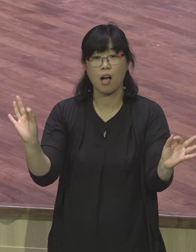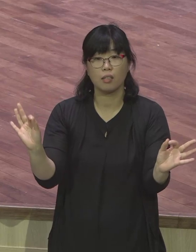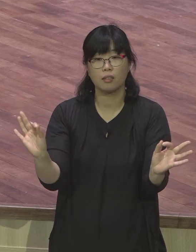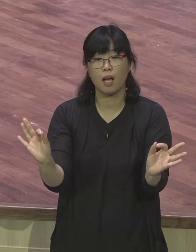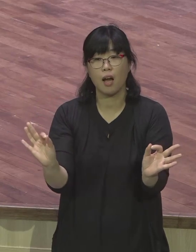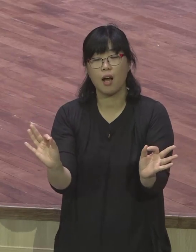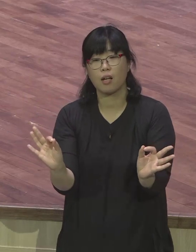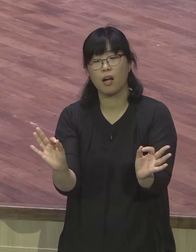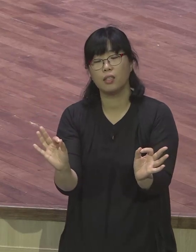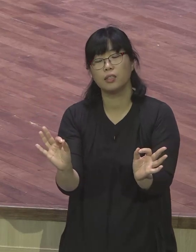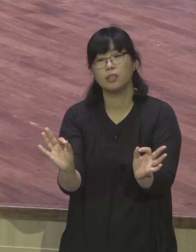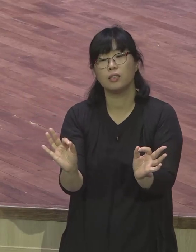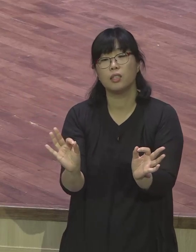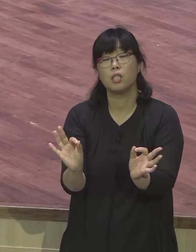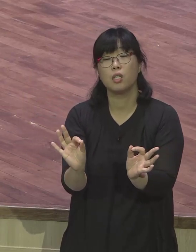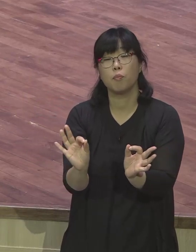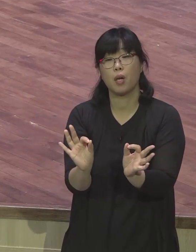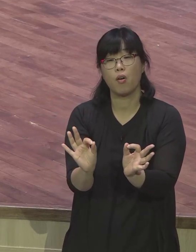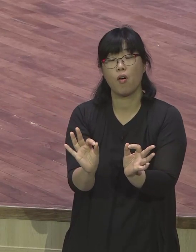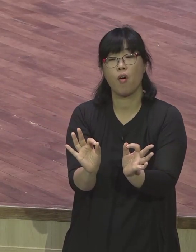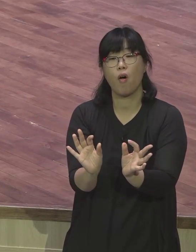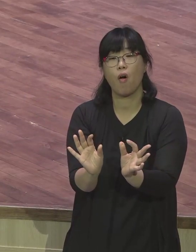사라지면